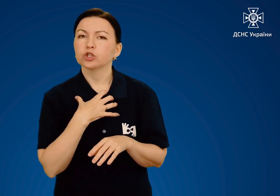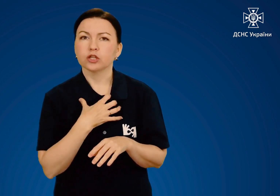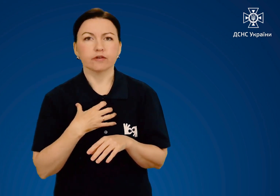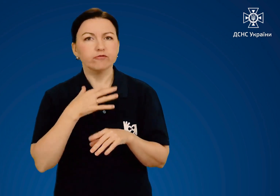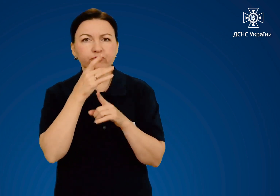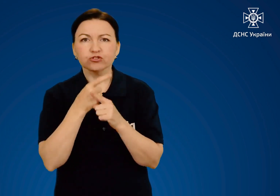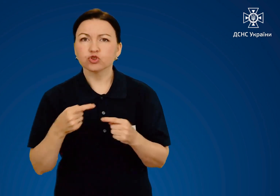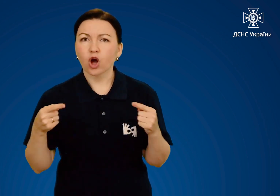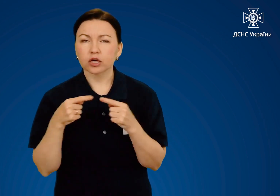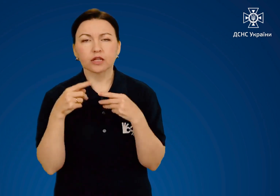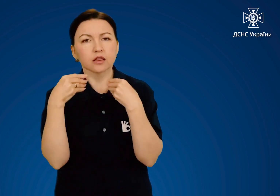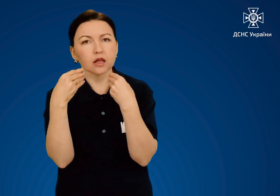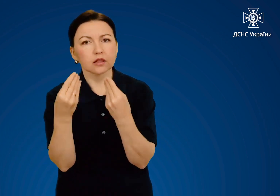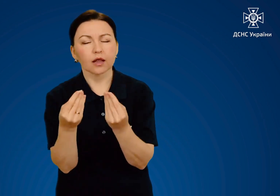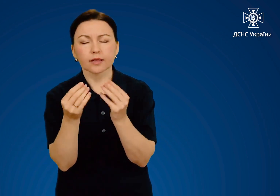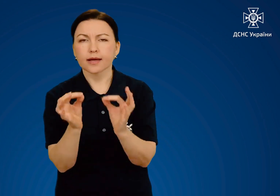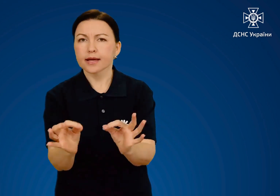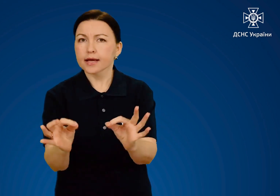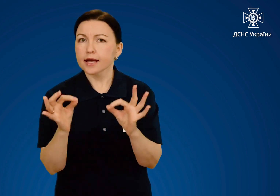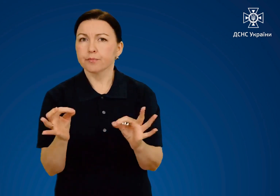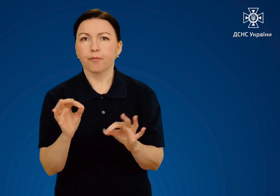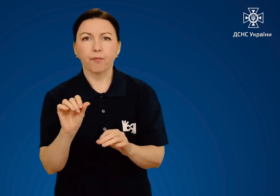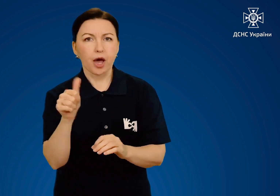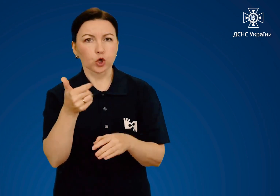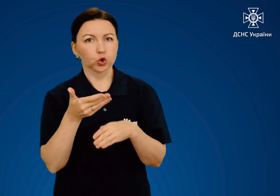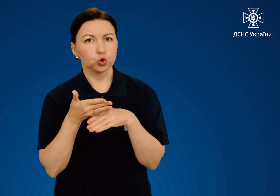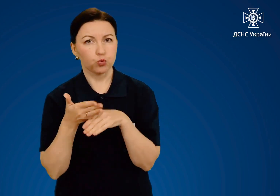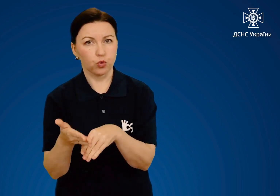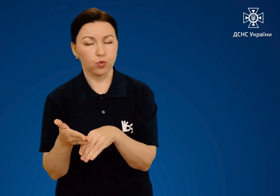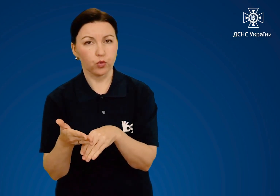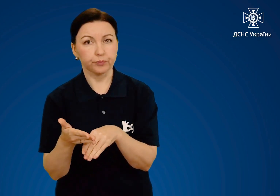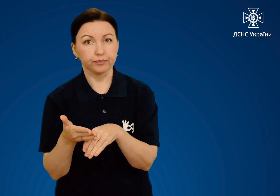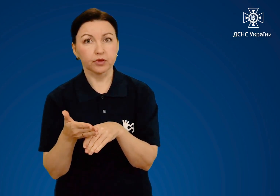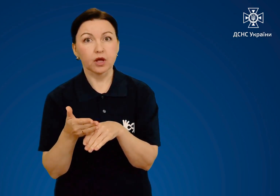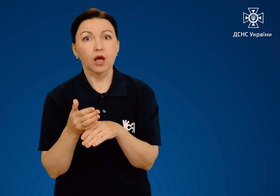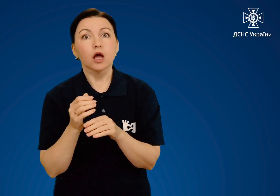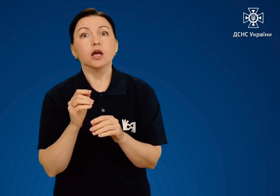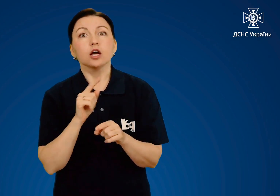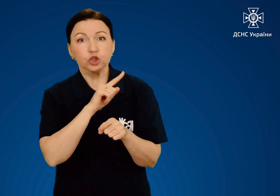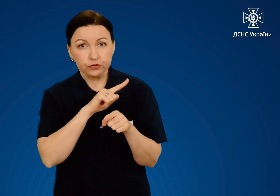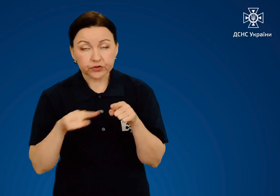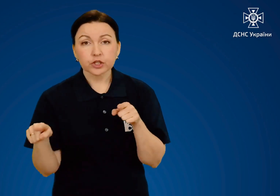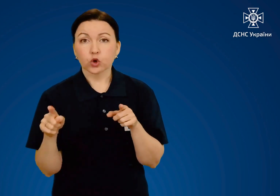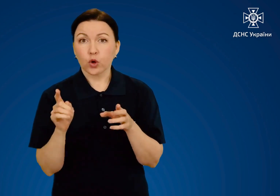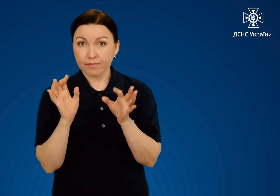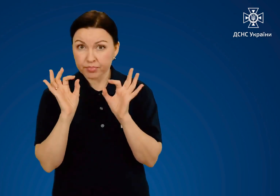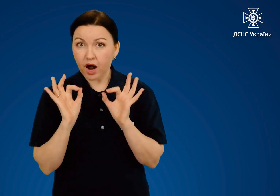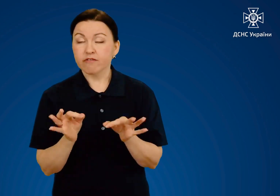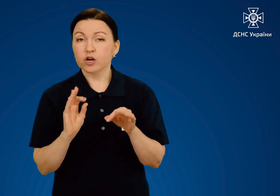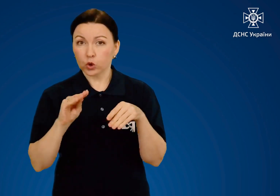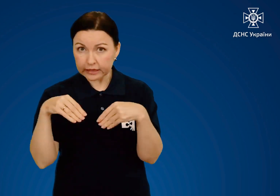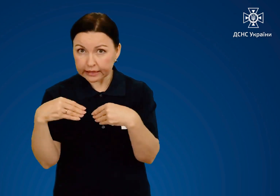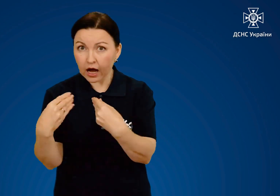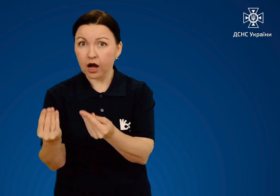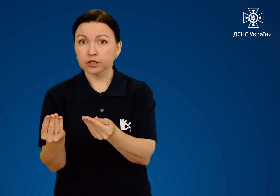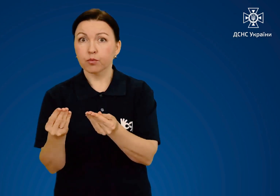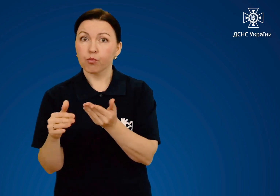важливо вчасно надати адекватну першу допомогу. Від того, як швидко і правильно ви